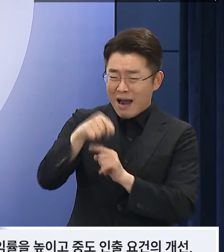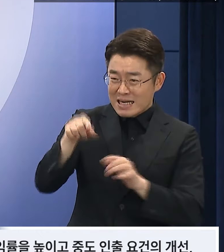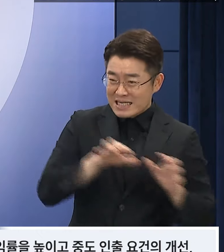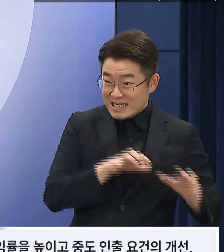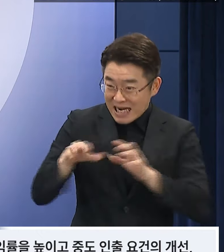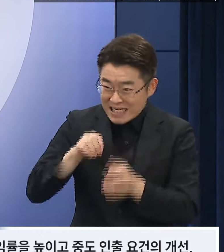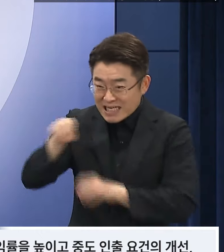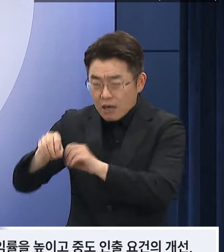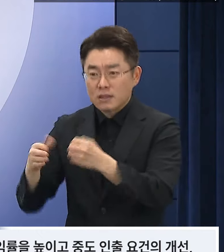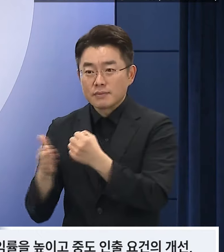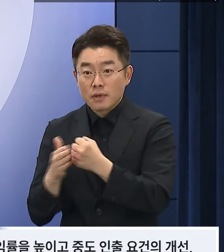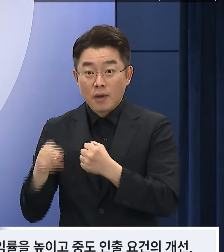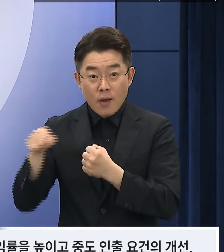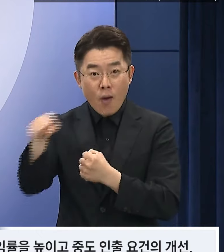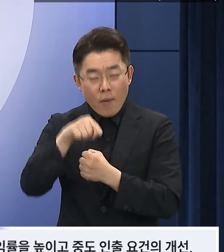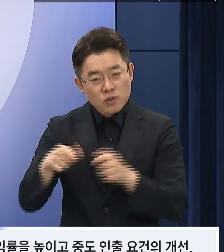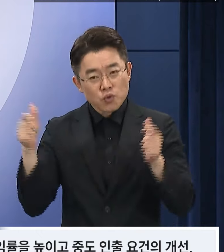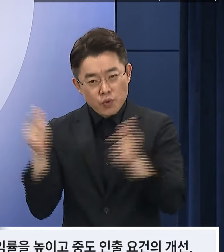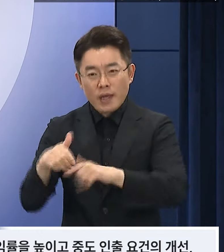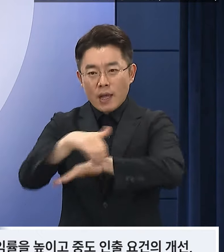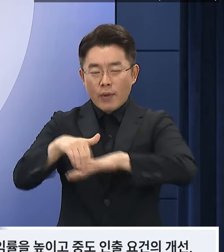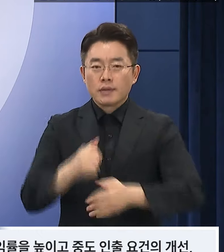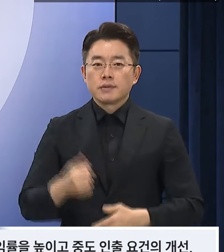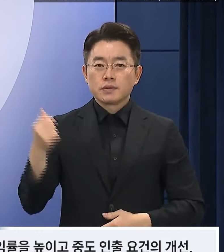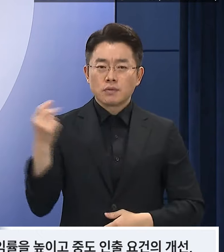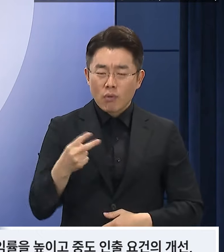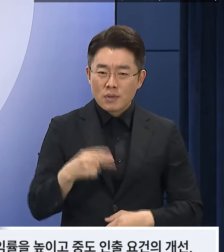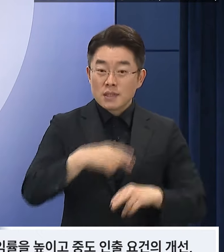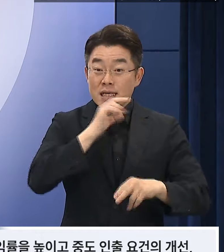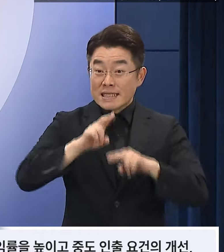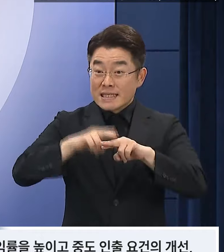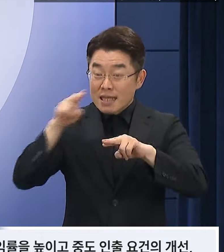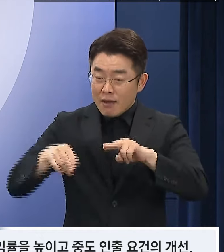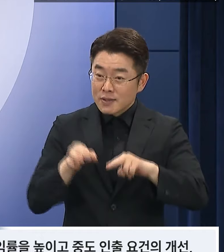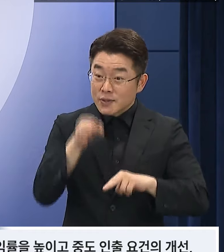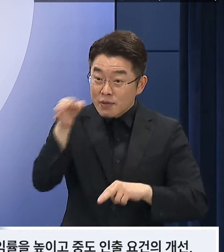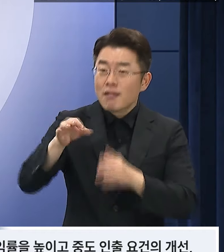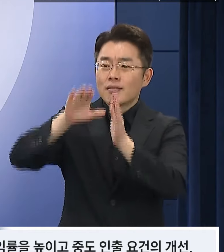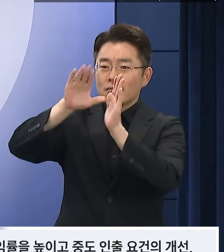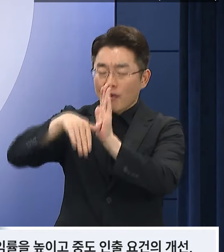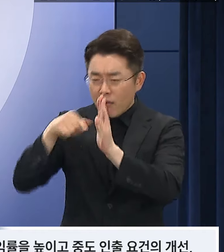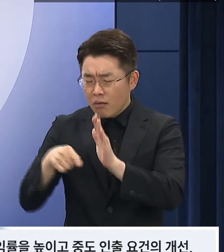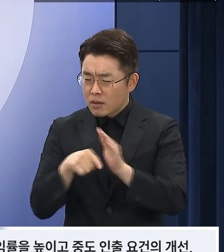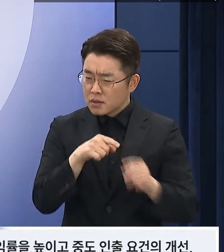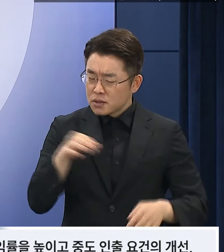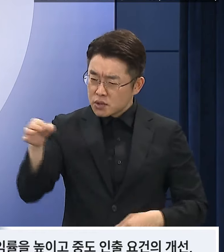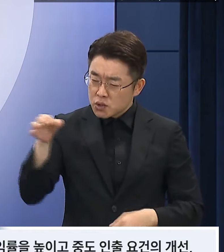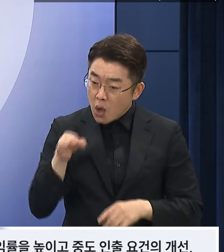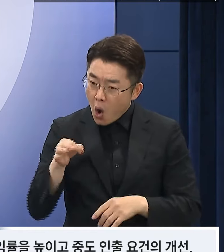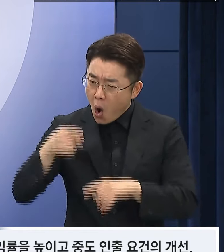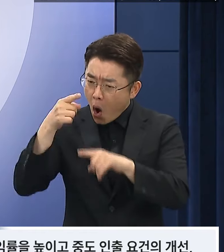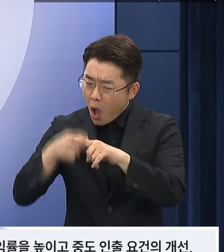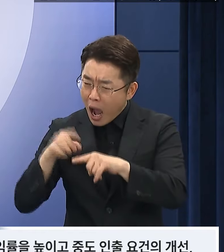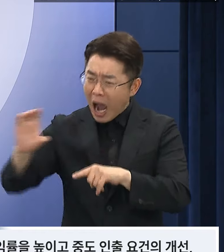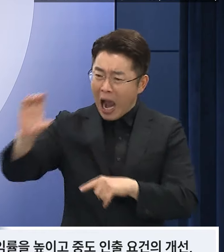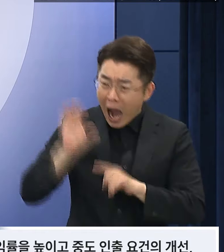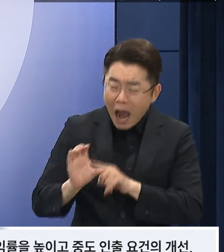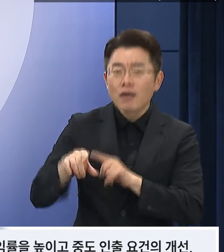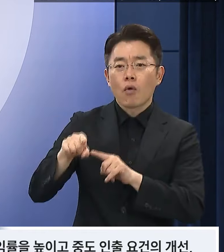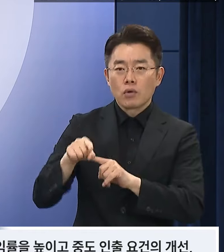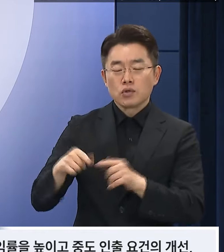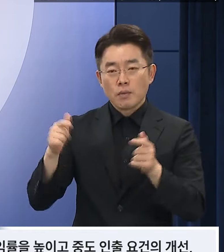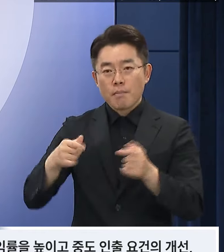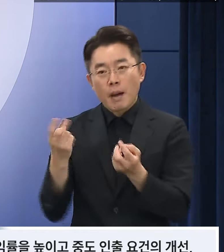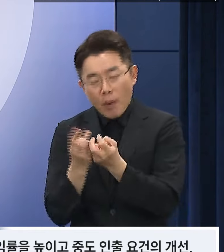운용수익률을 높이고 중도인출 요건의 개선, 퇴직연금담보대출 활성화 등을